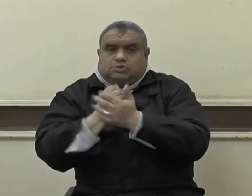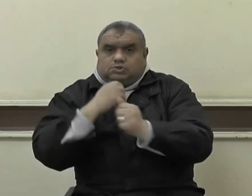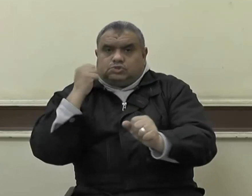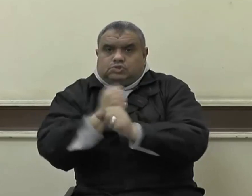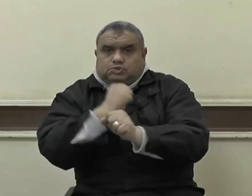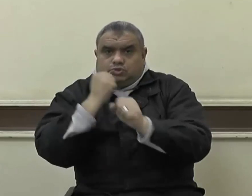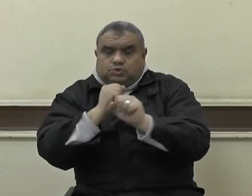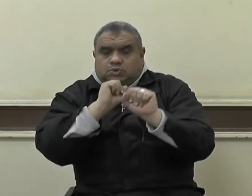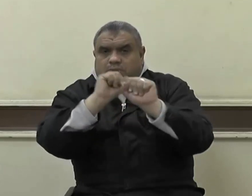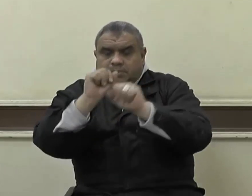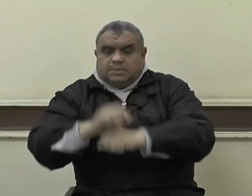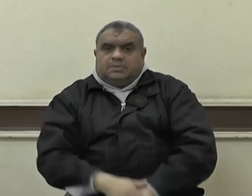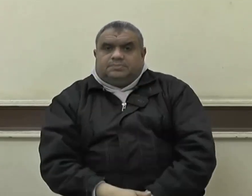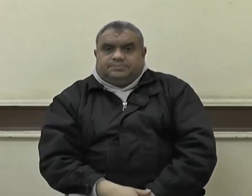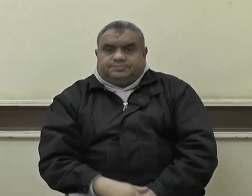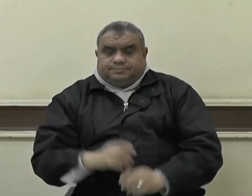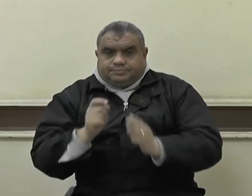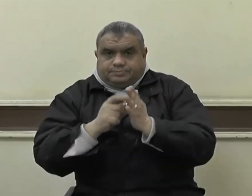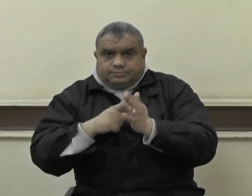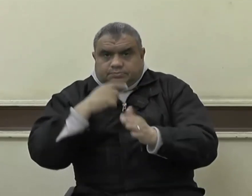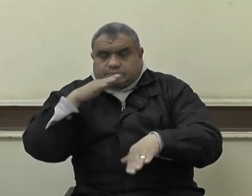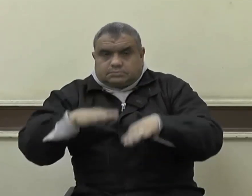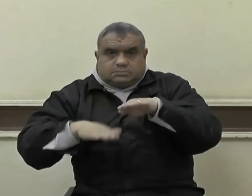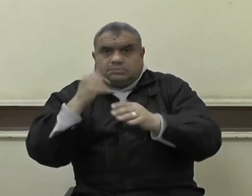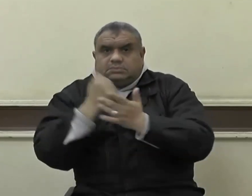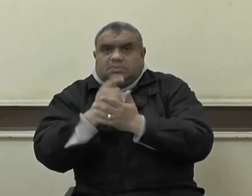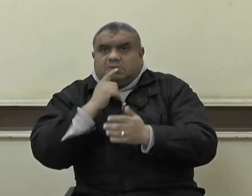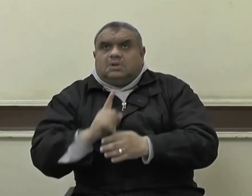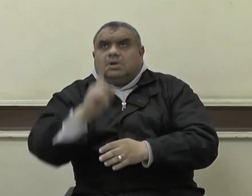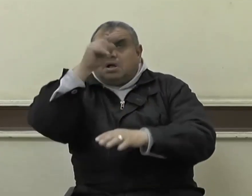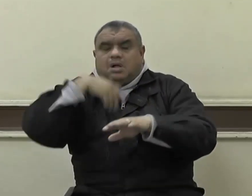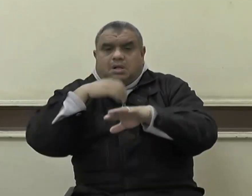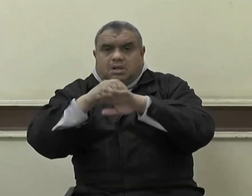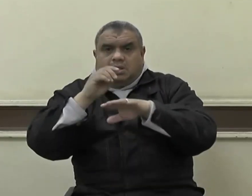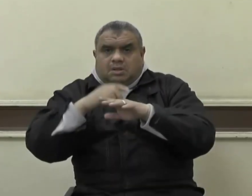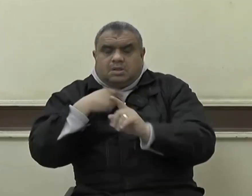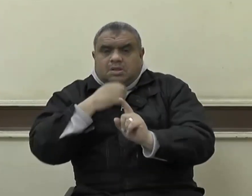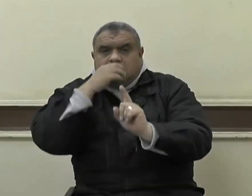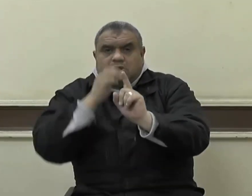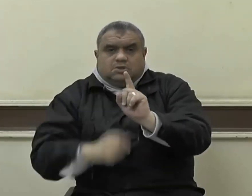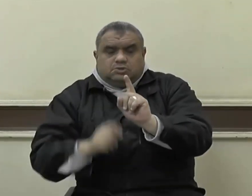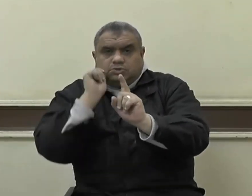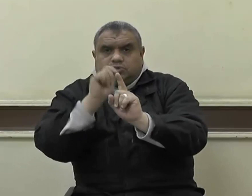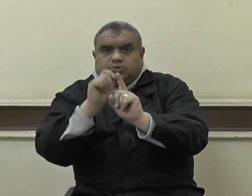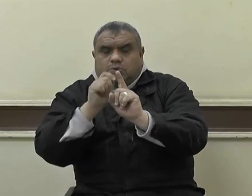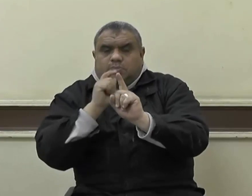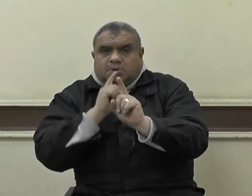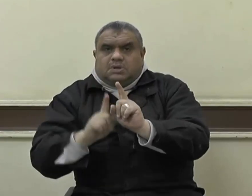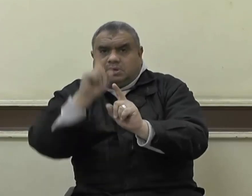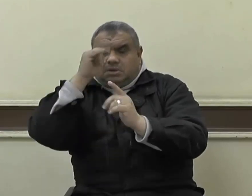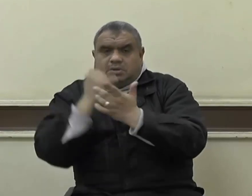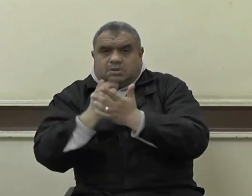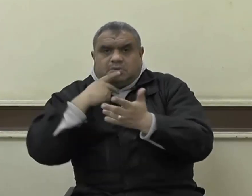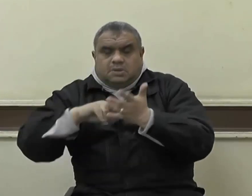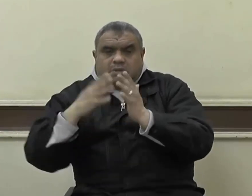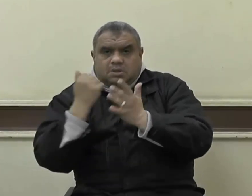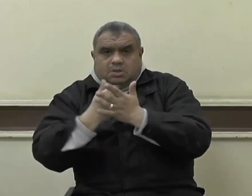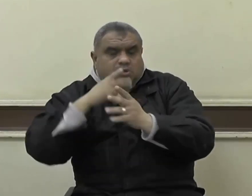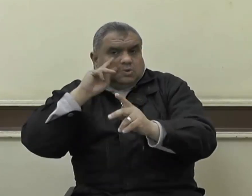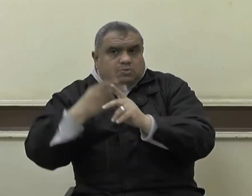حيث حقق لهم الله سبحانه أفضل مما أرادوا أن يوفروه